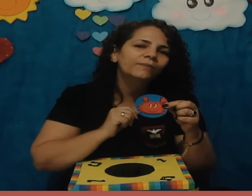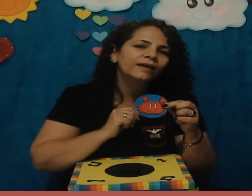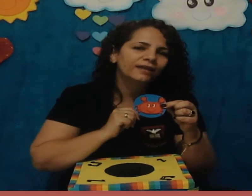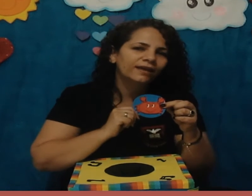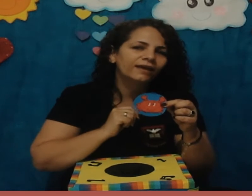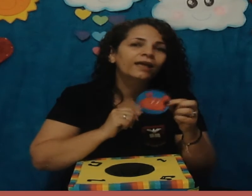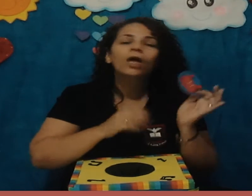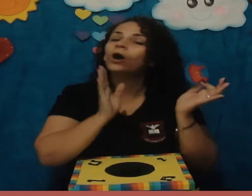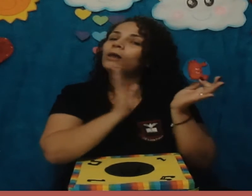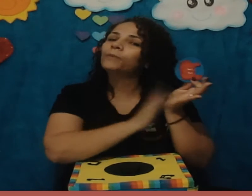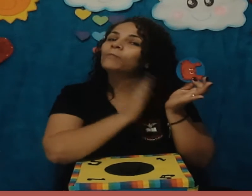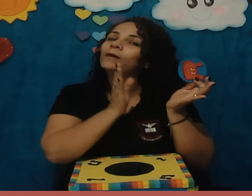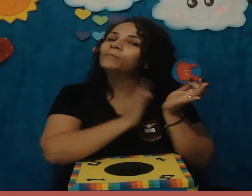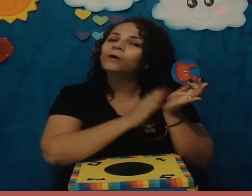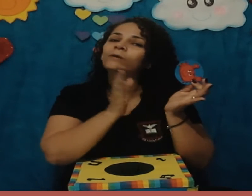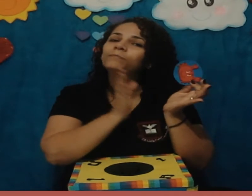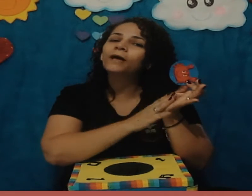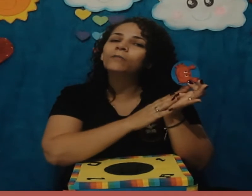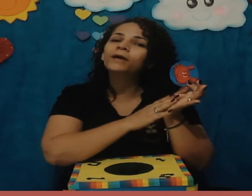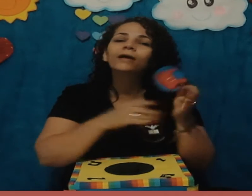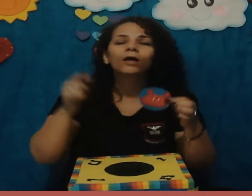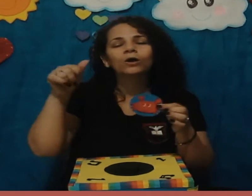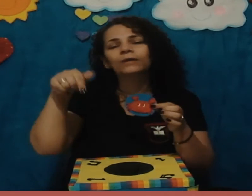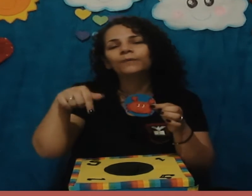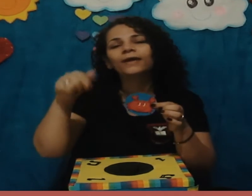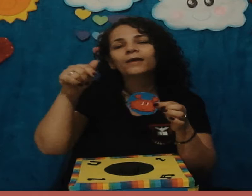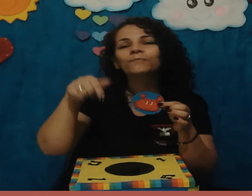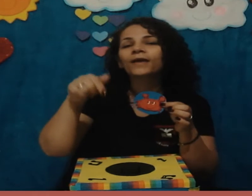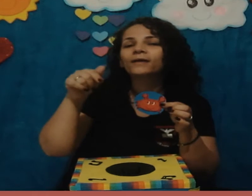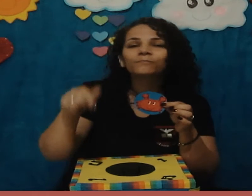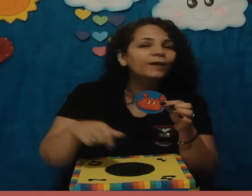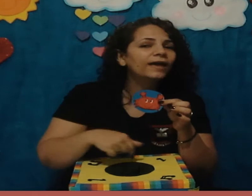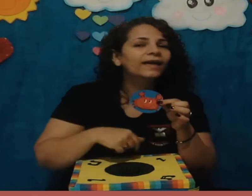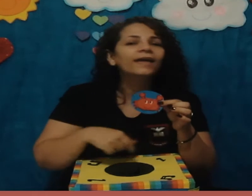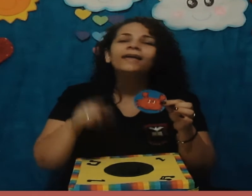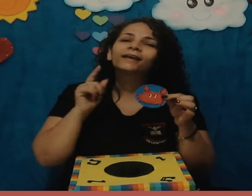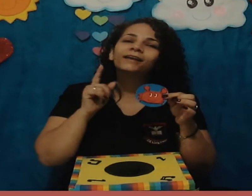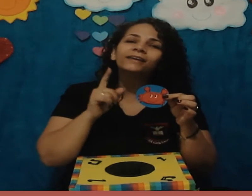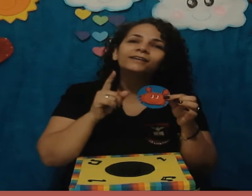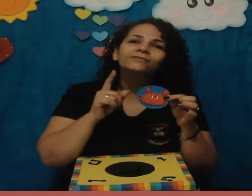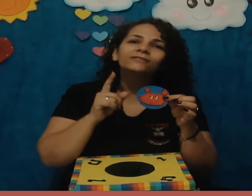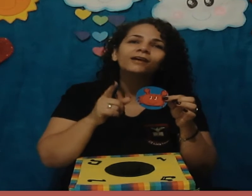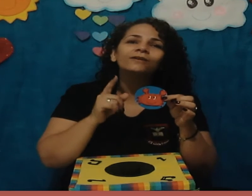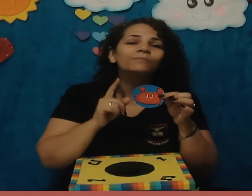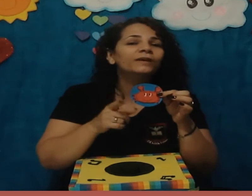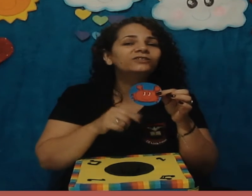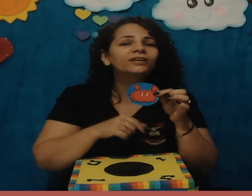maré. Olha palma, palma, palma, olha pé, pé, pé. Caranguejo não é peixe,